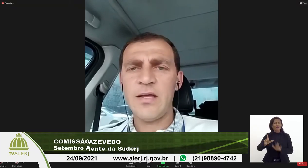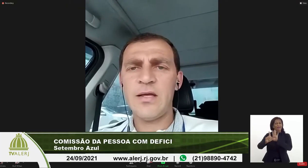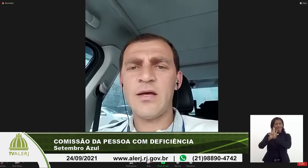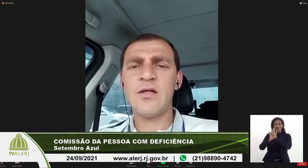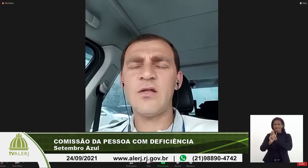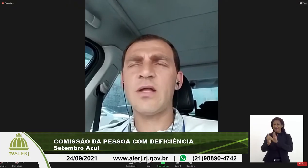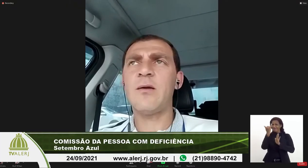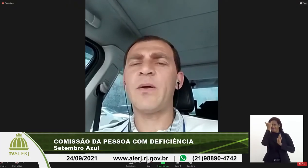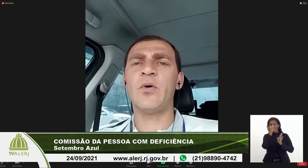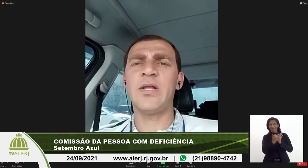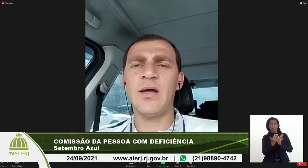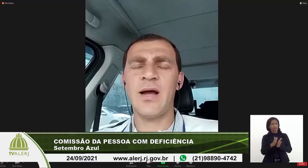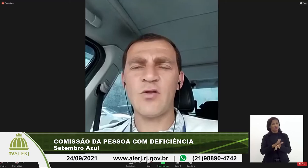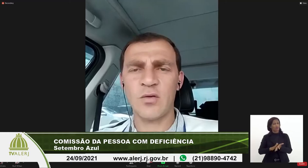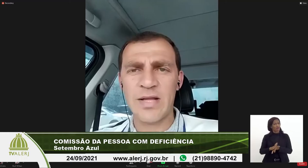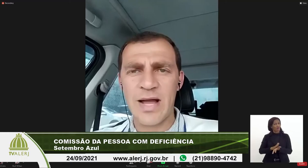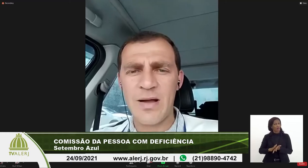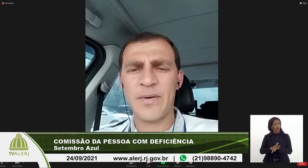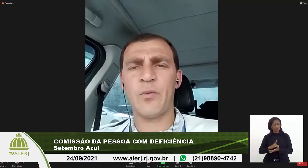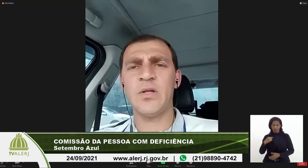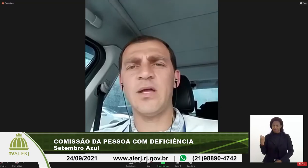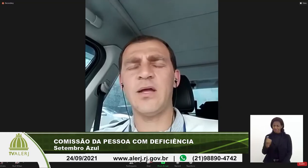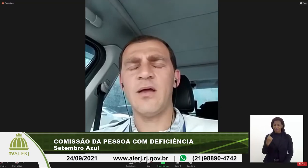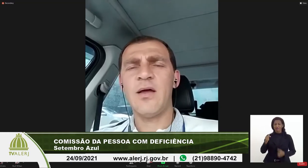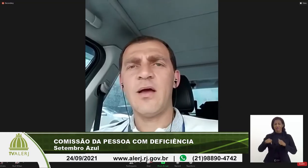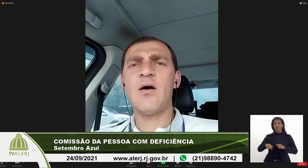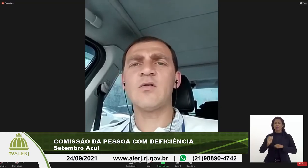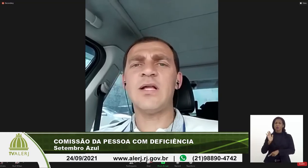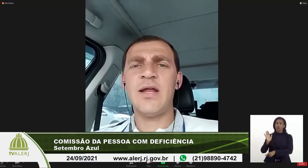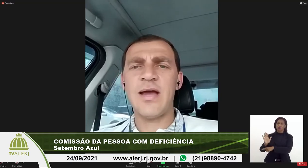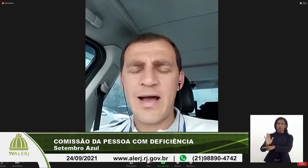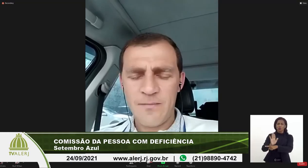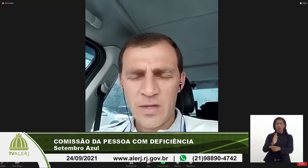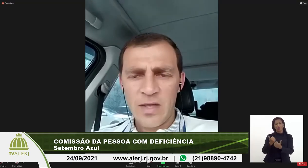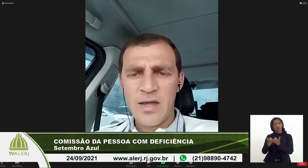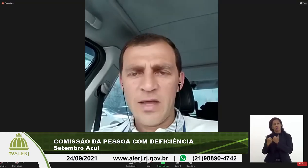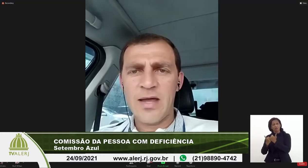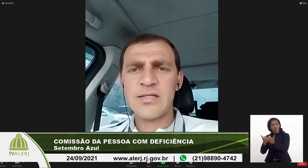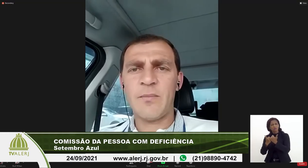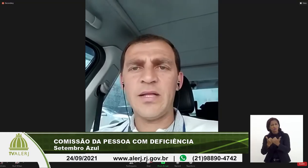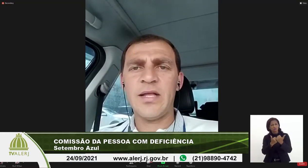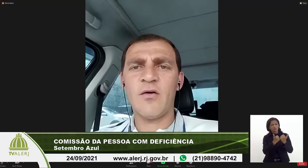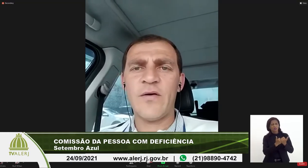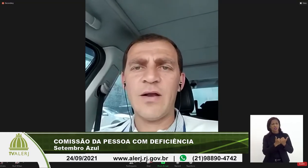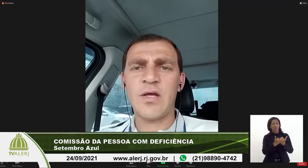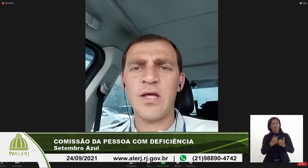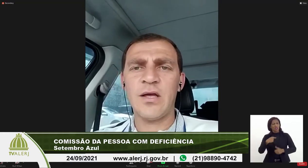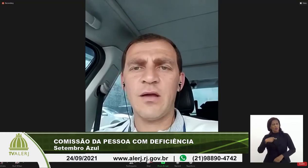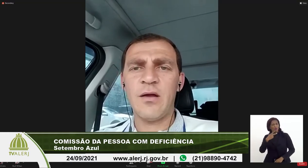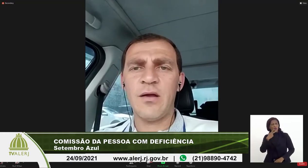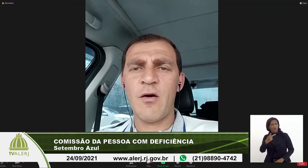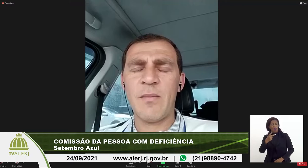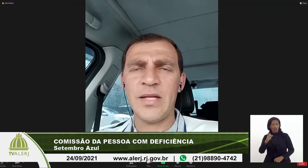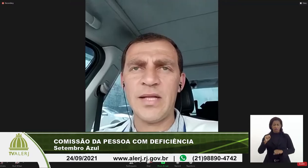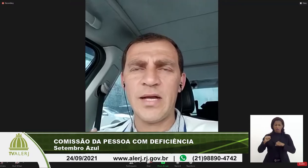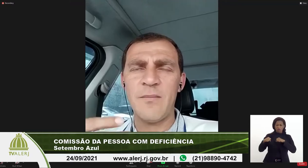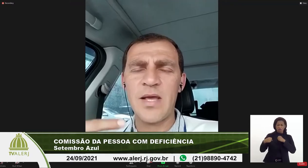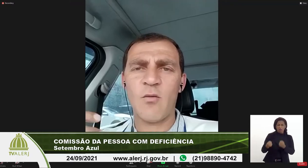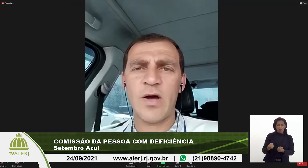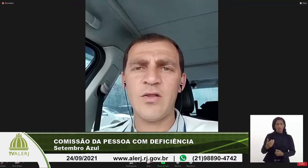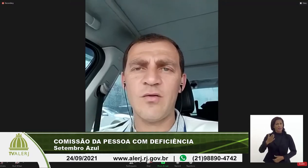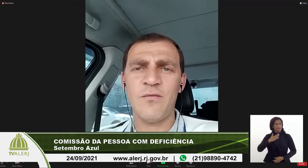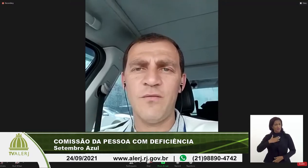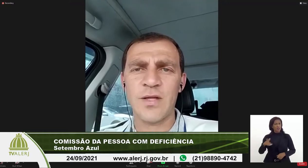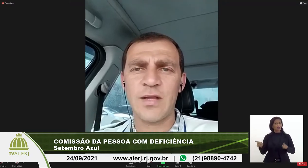e a gente está aqui para poder ajudar, para poder auxiliar. Essa bandeira, eu falo que é uma bandeira